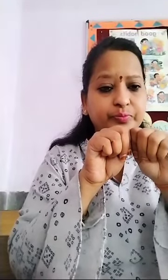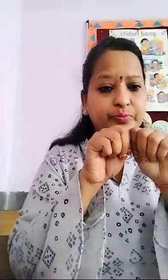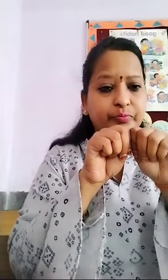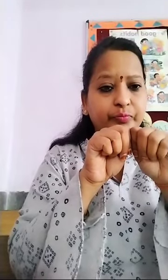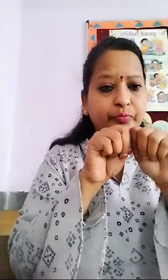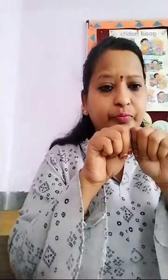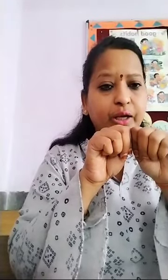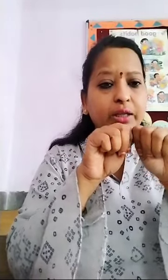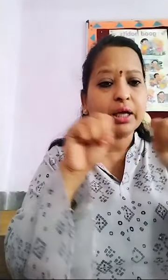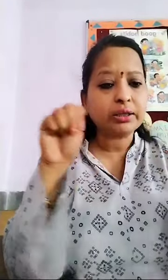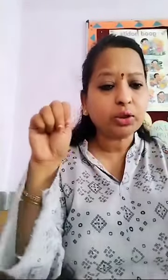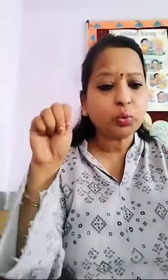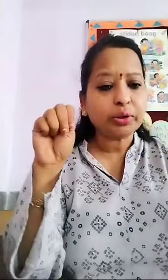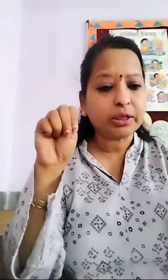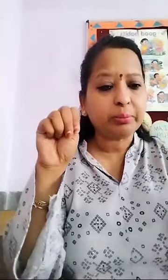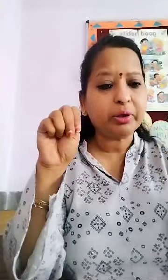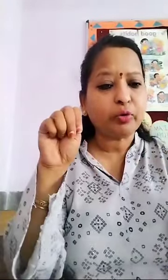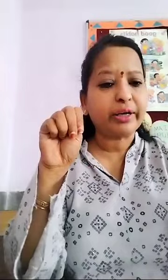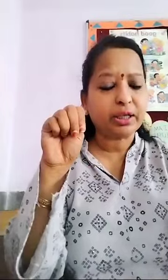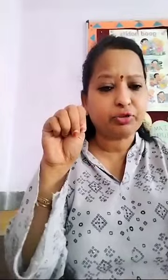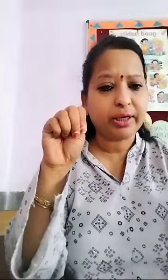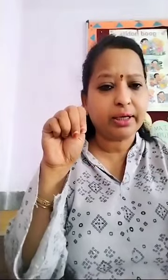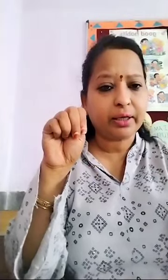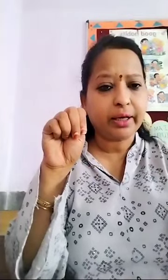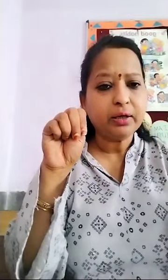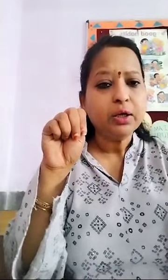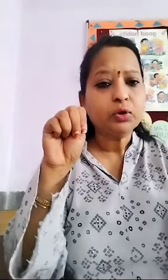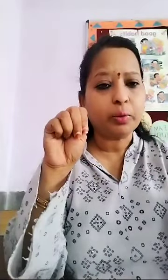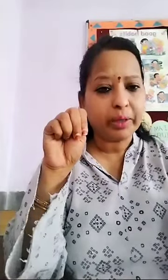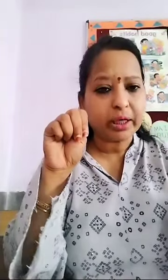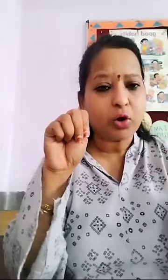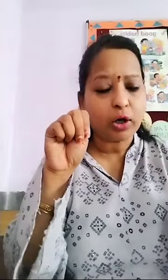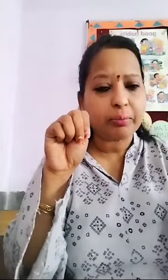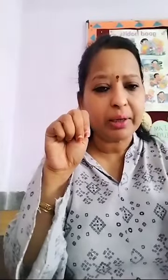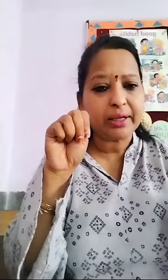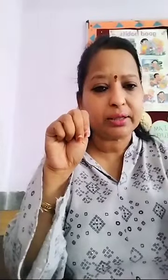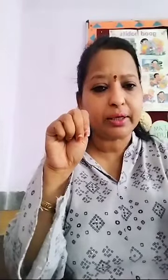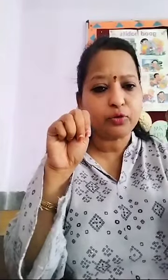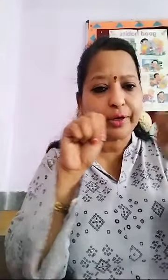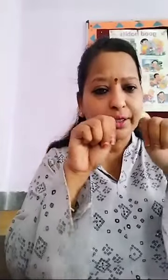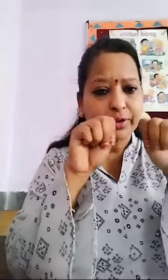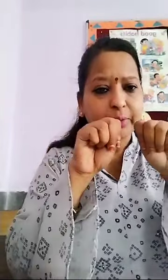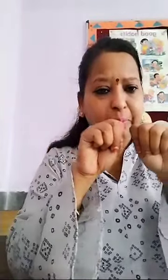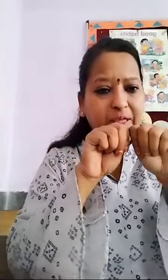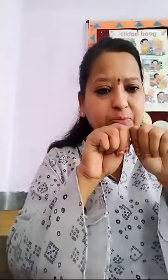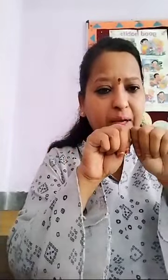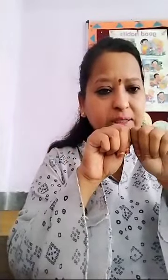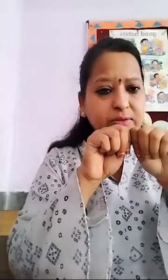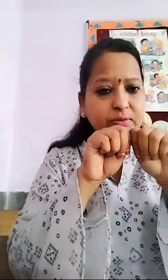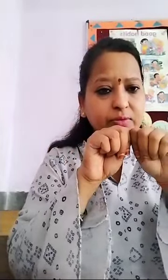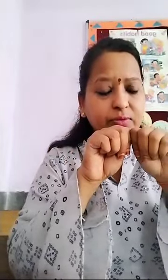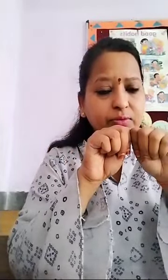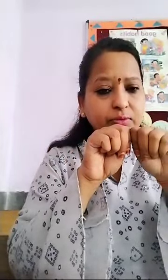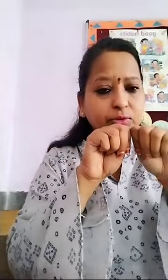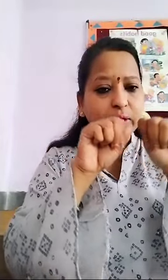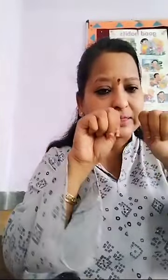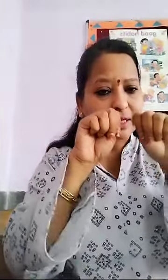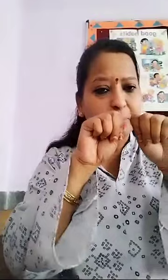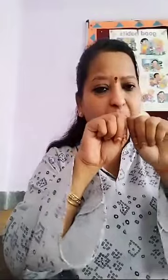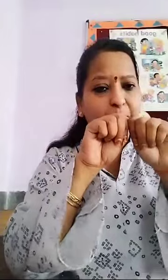इत्ता इत्ता दूर यदि हमें 23 लिखना है तो हम एक ही column में लिखते है न 23 पास पास तो ऐसी आपको अपने hand